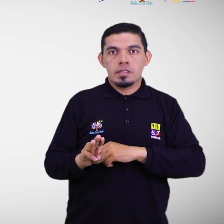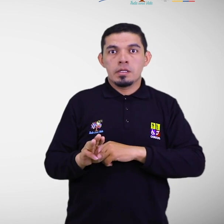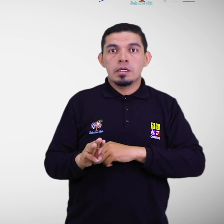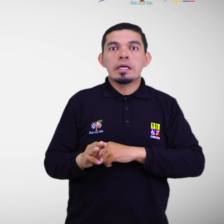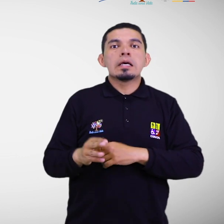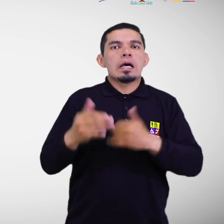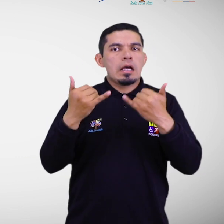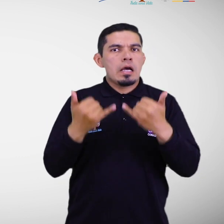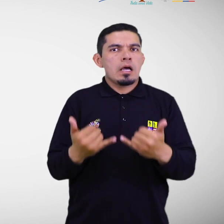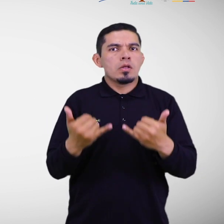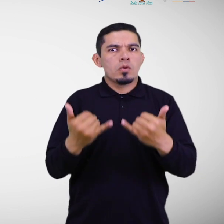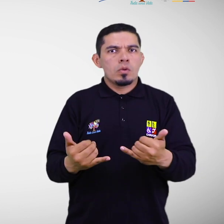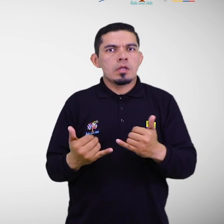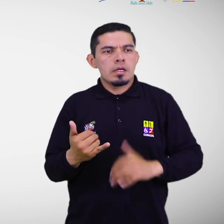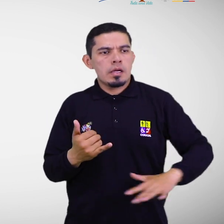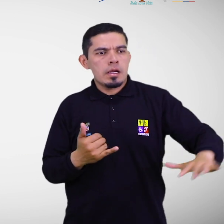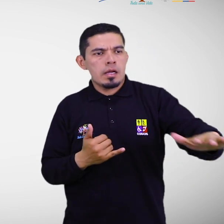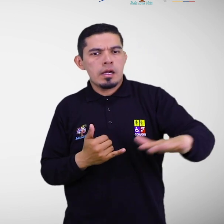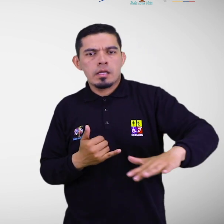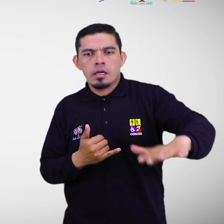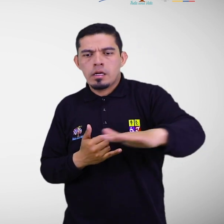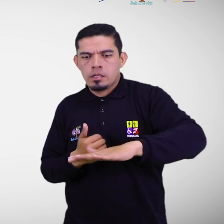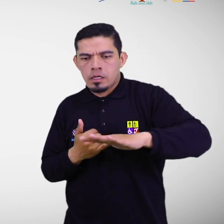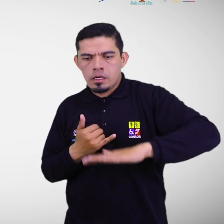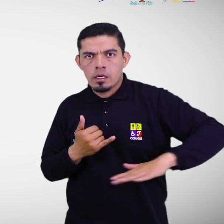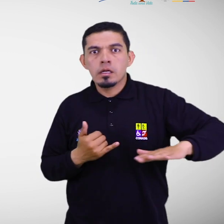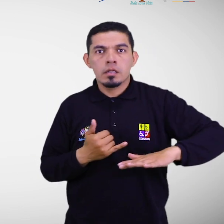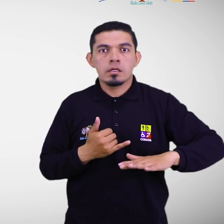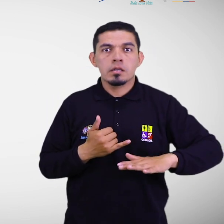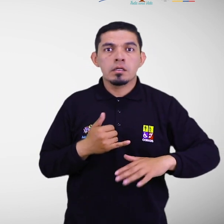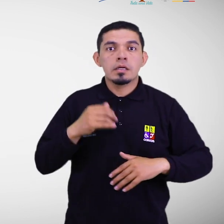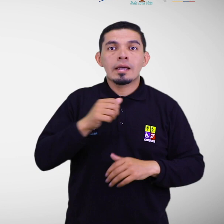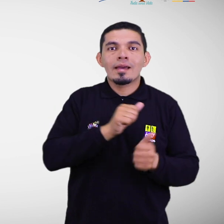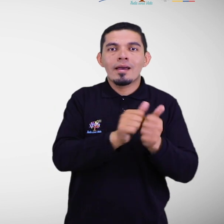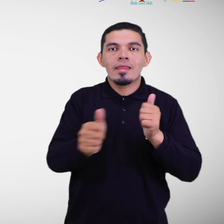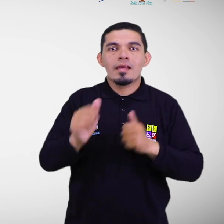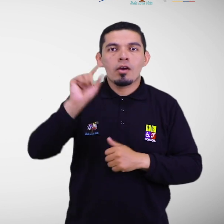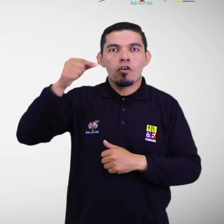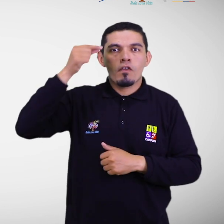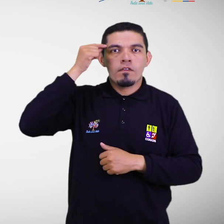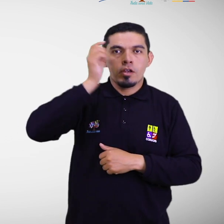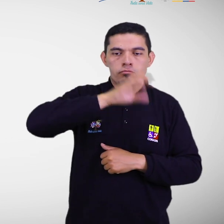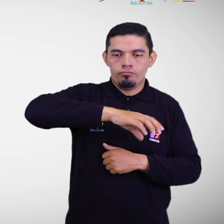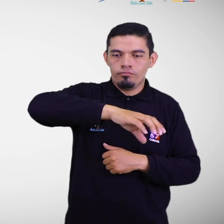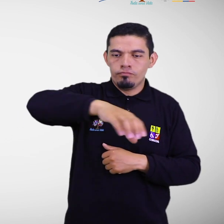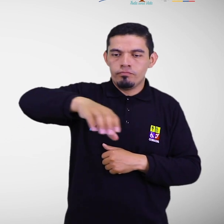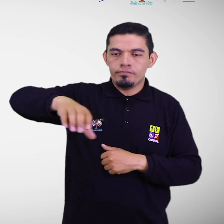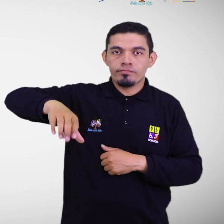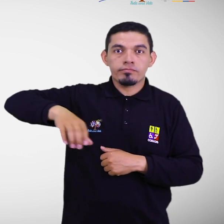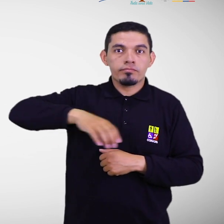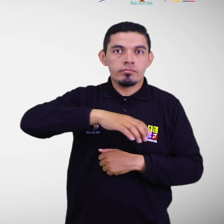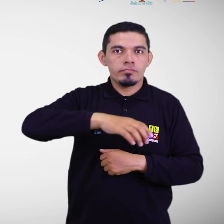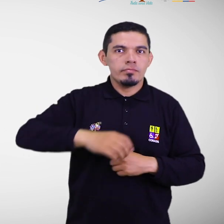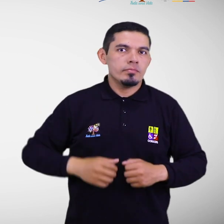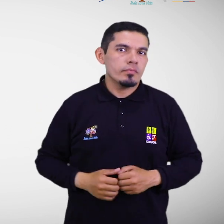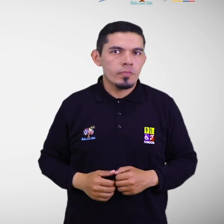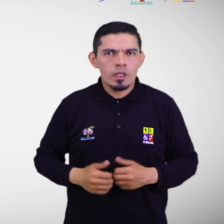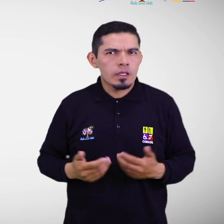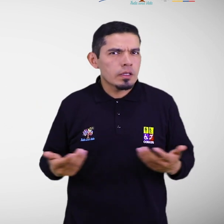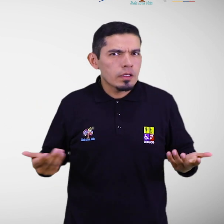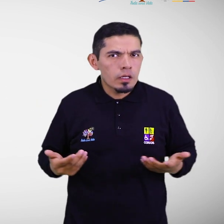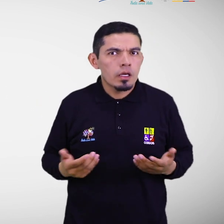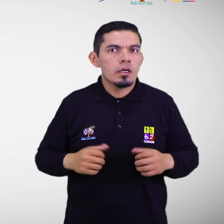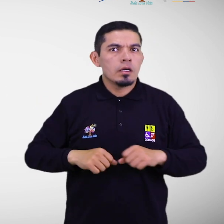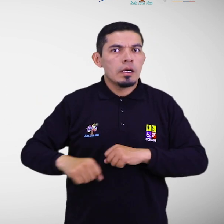debidamente georreferenciado por el Gobierno Autónomo Descentralizado, GAD, correspondiente. Con la finalidad de